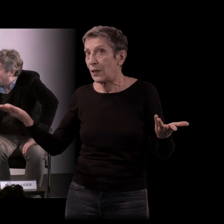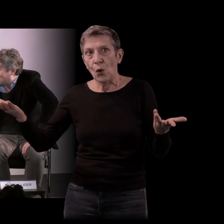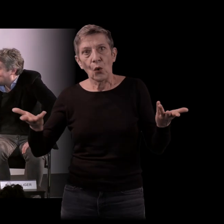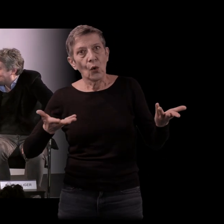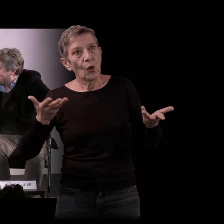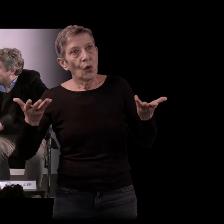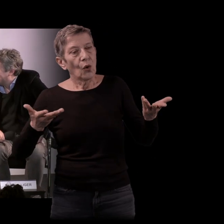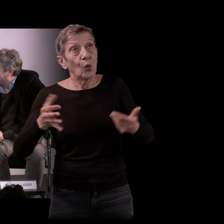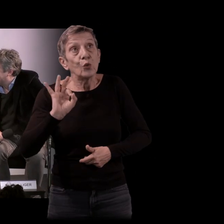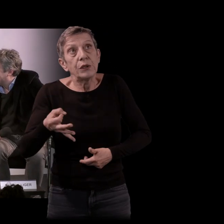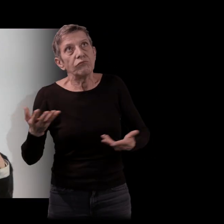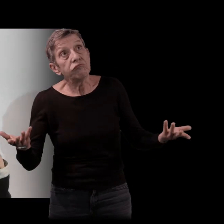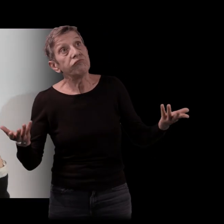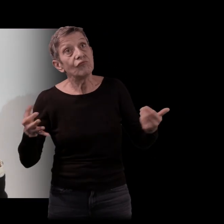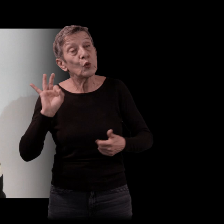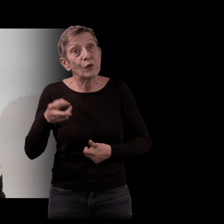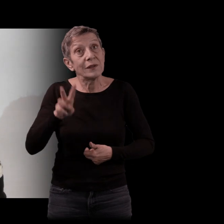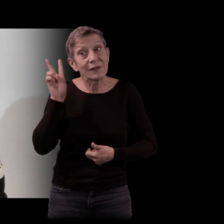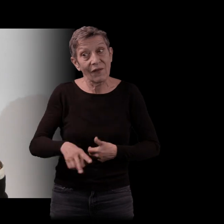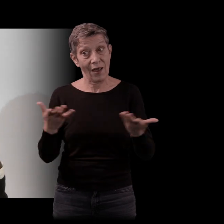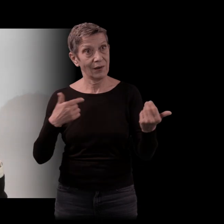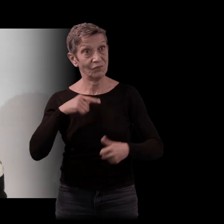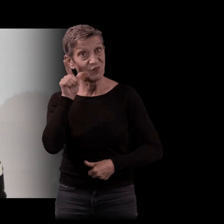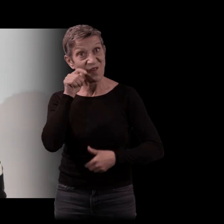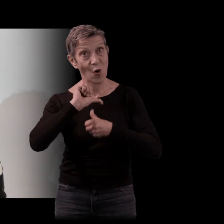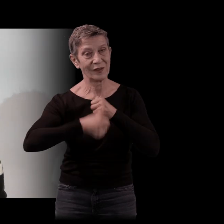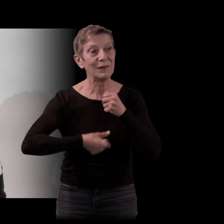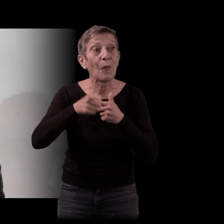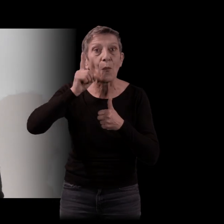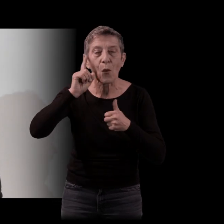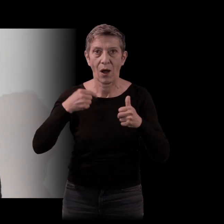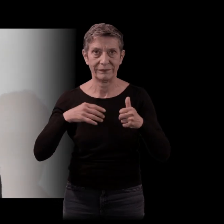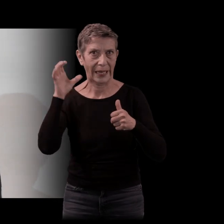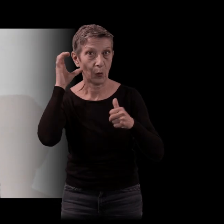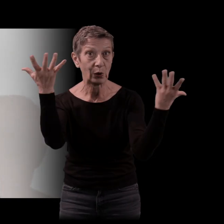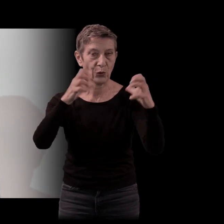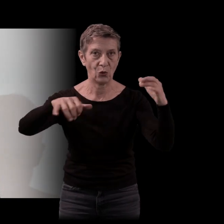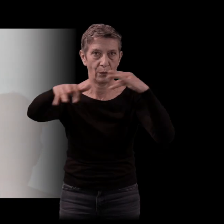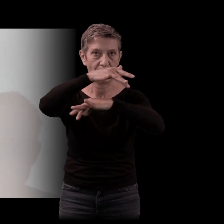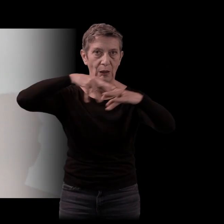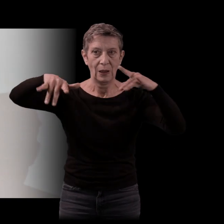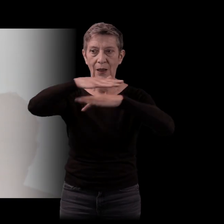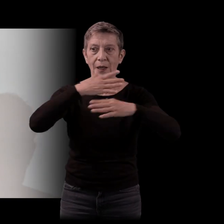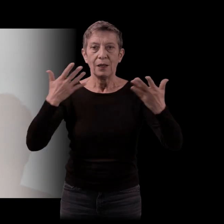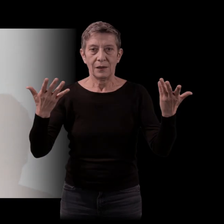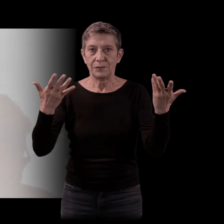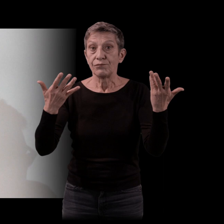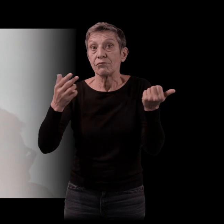Oui, si on veut. Parce que c'est vrai qu'il y avait un effort de style. Puisqu'on écoutait ce qui se disait dans une réunion. Généralement dans des comités d